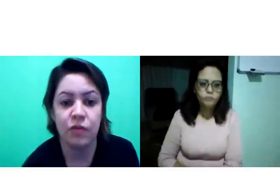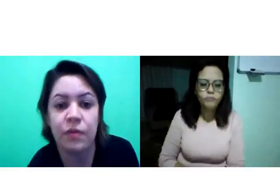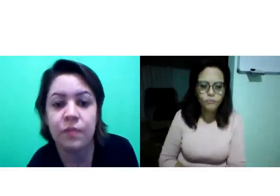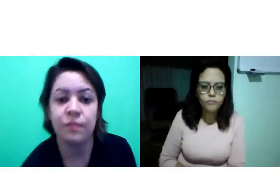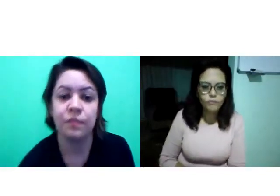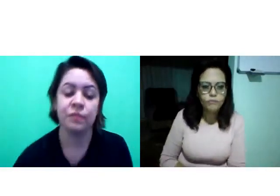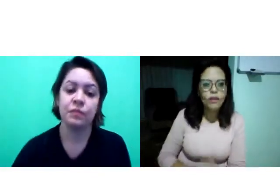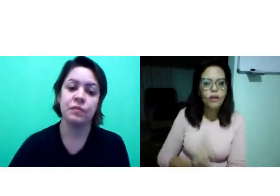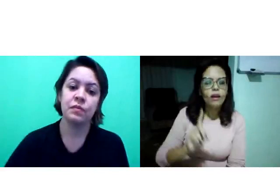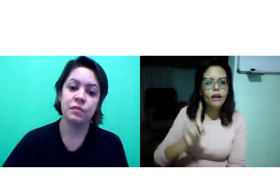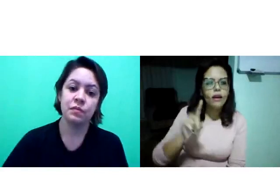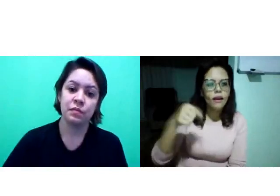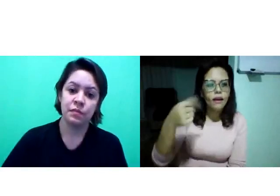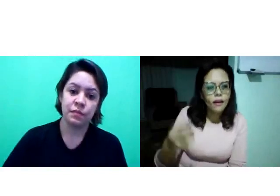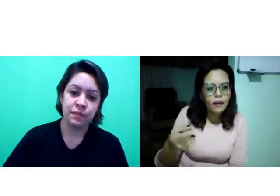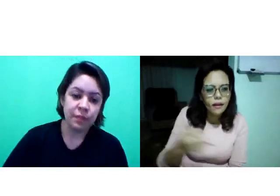19.